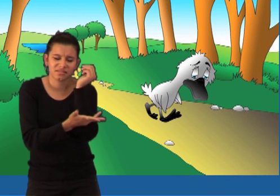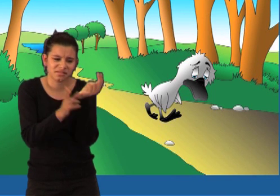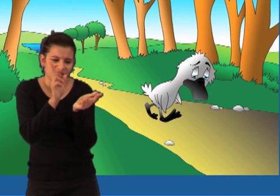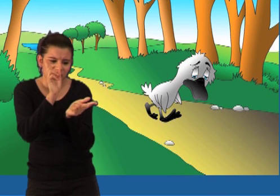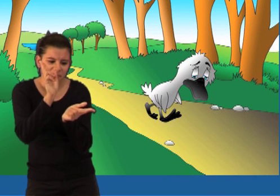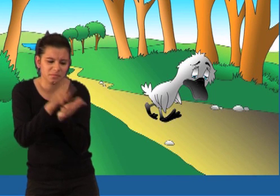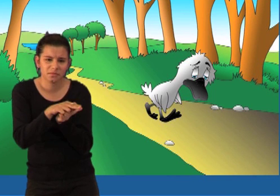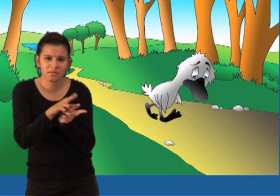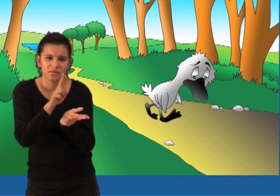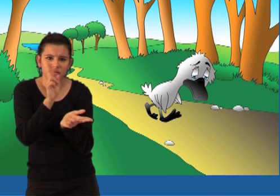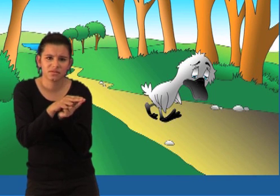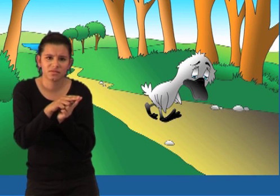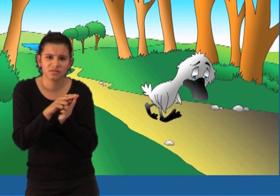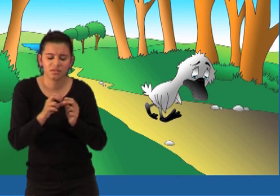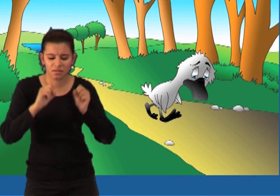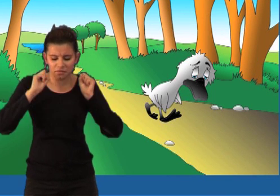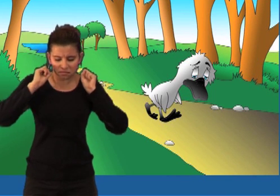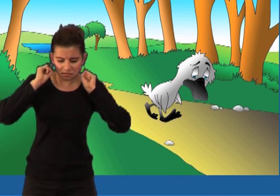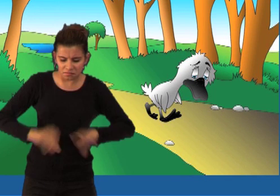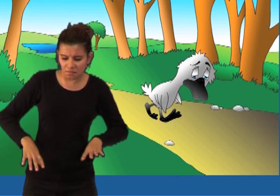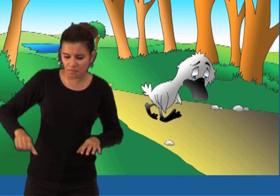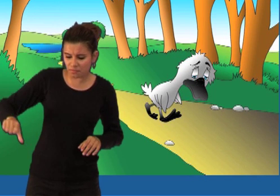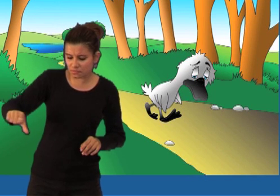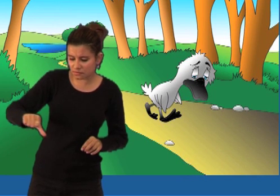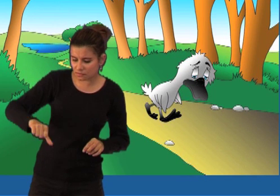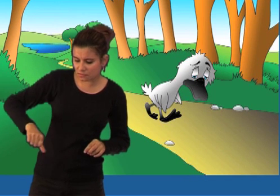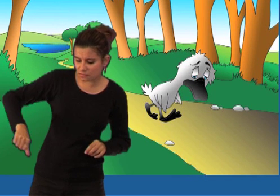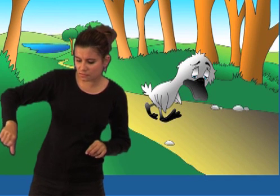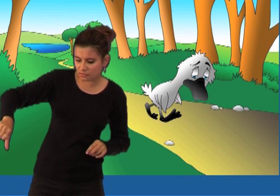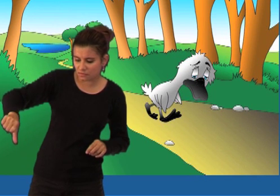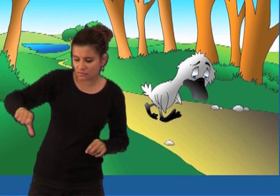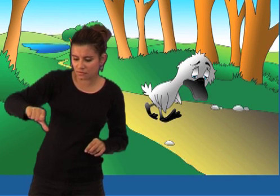pače, napusti jezero i nastavi se gegati kroz šumu.